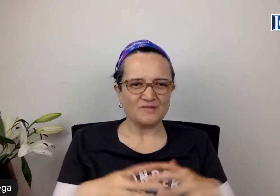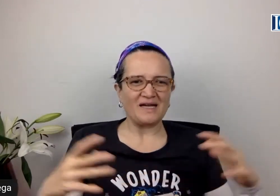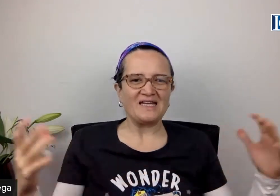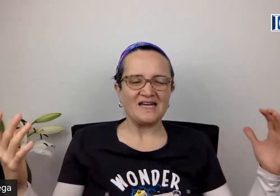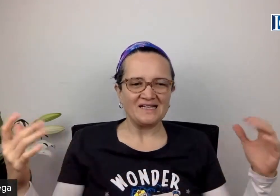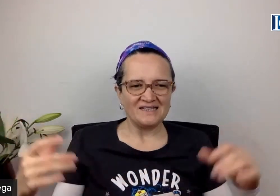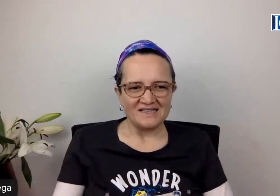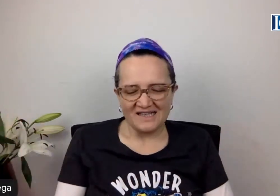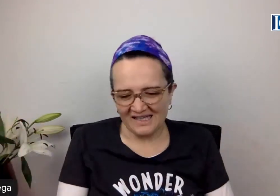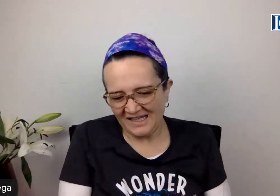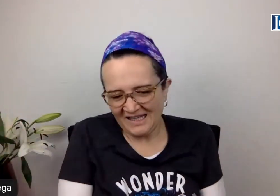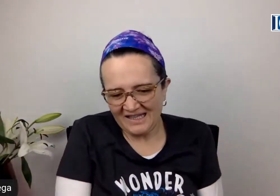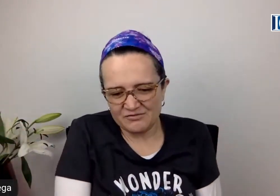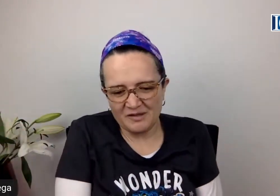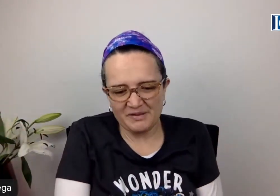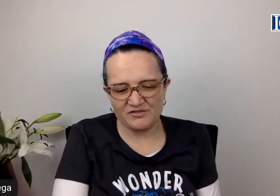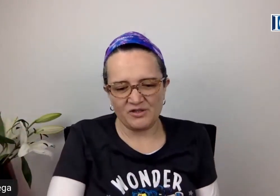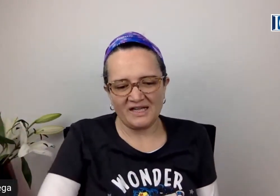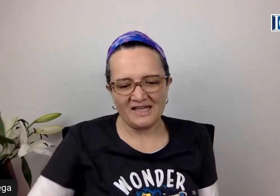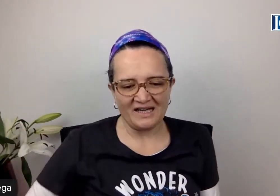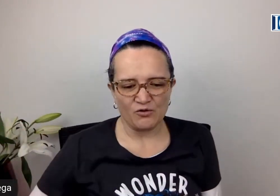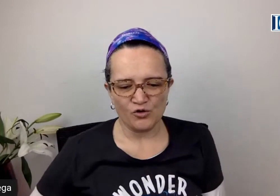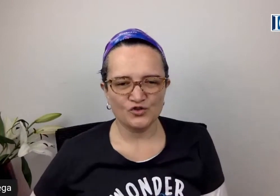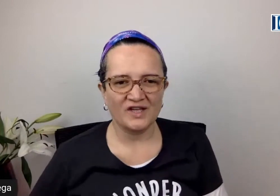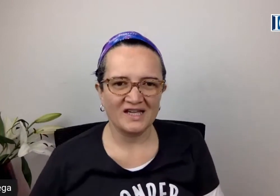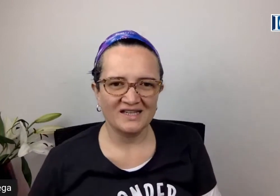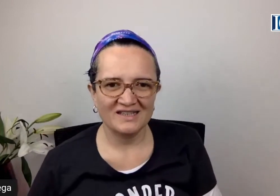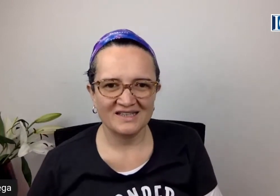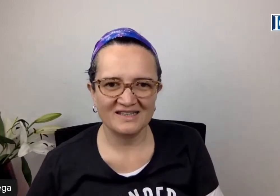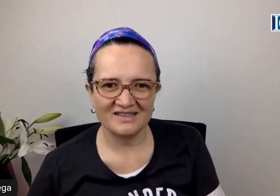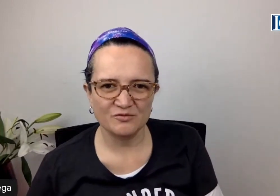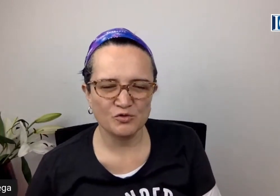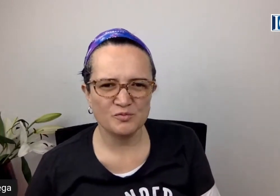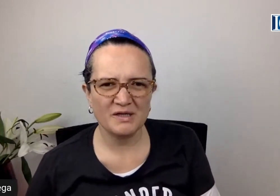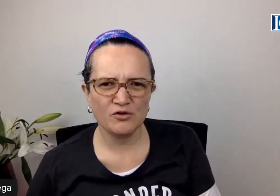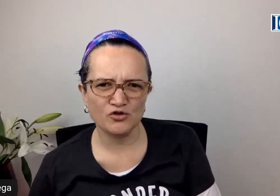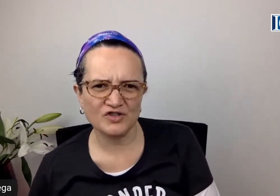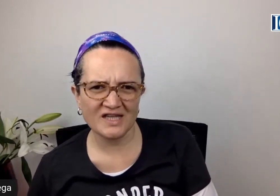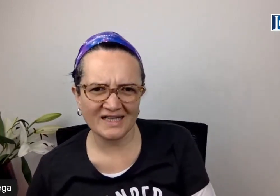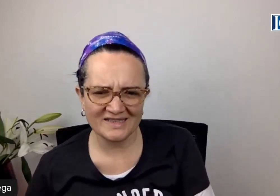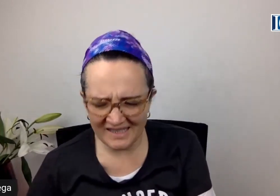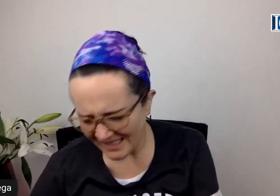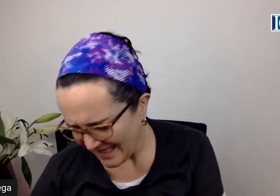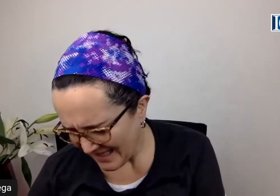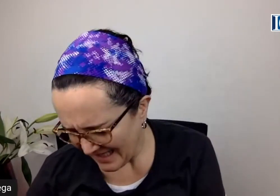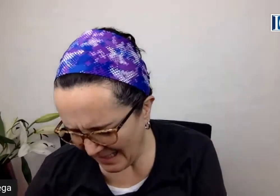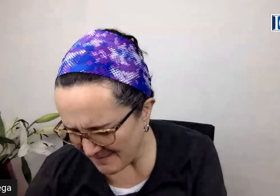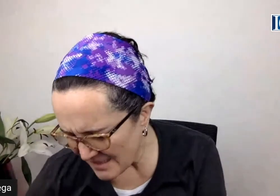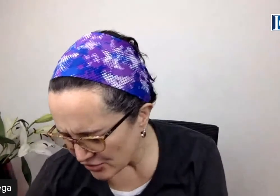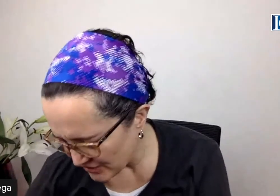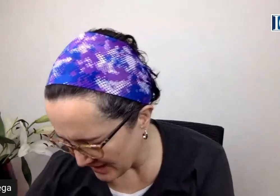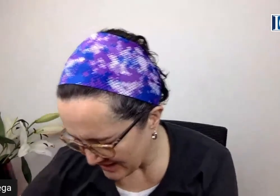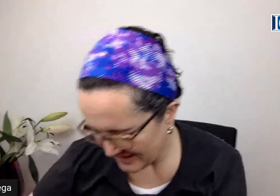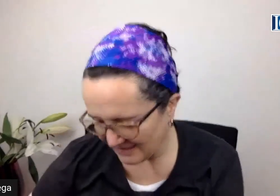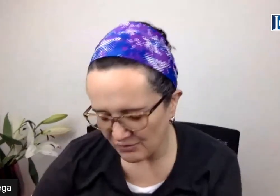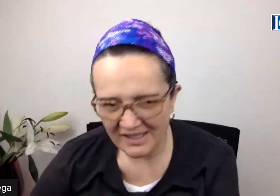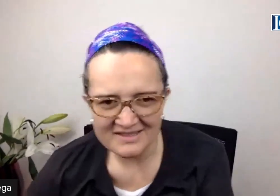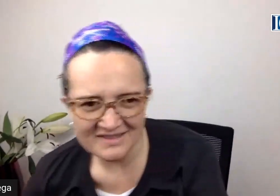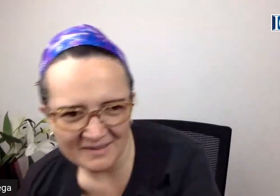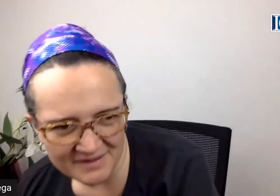imagina que es una persona que la conoce, que es muy bien conocida, que tiene amigos en lugares, déjenme